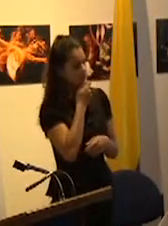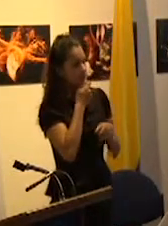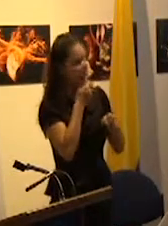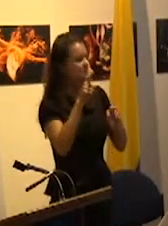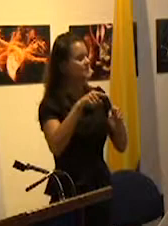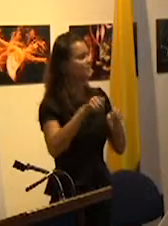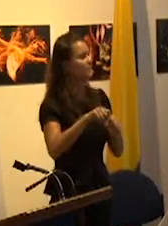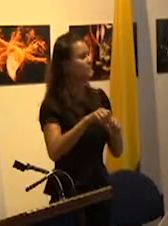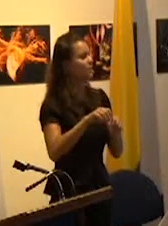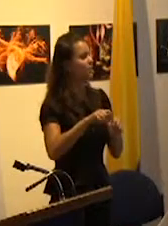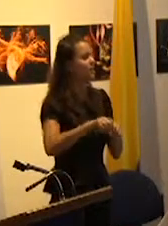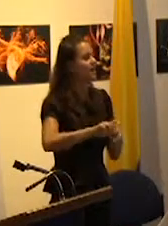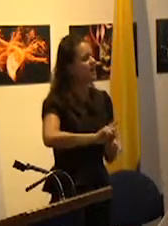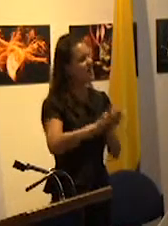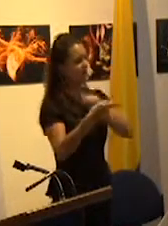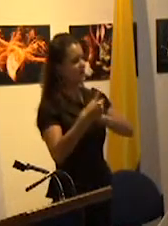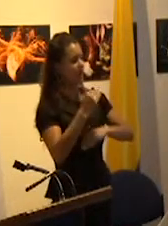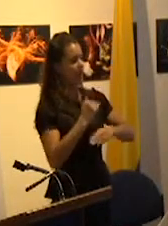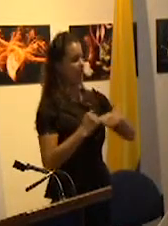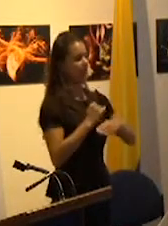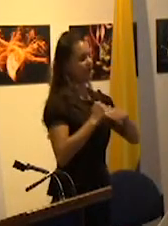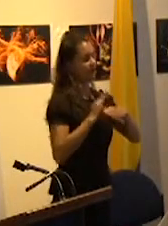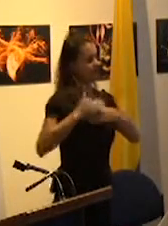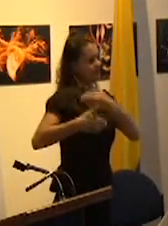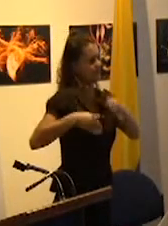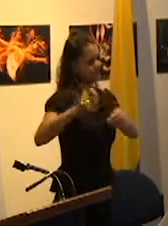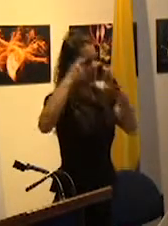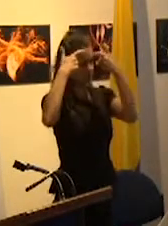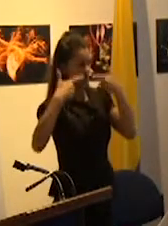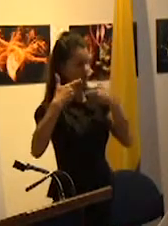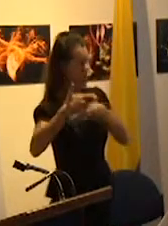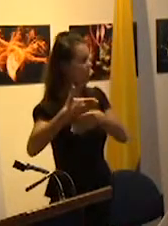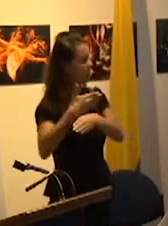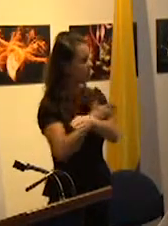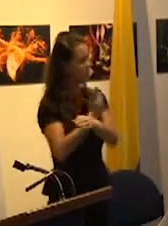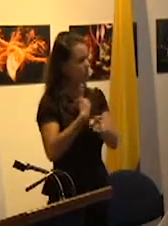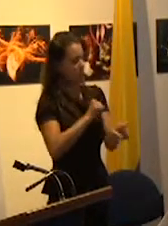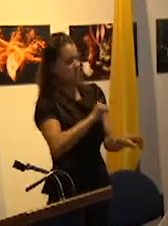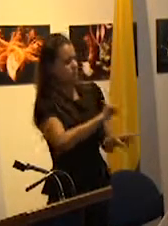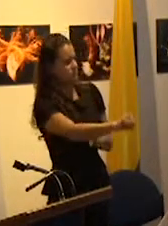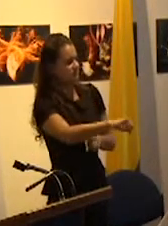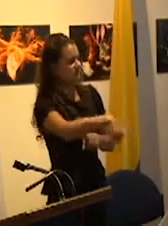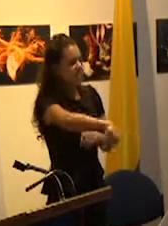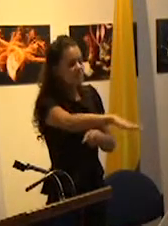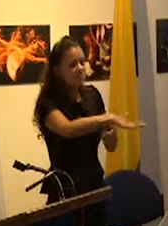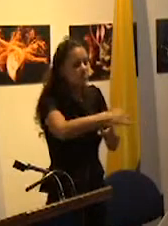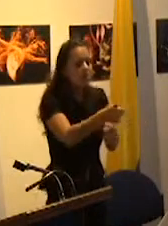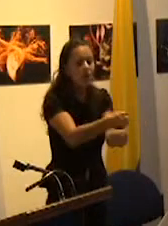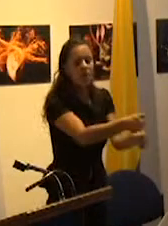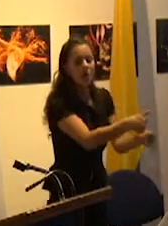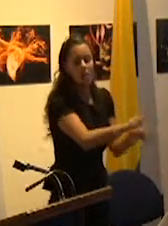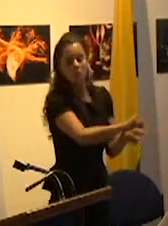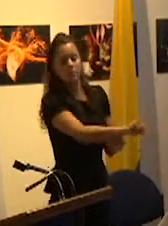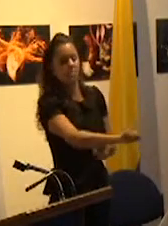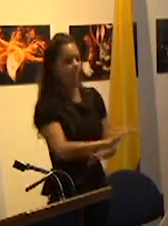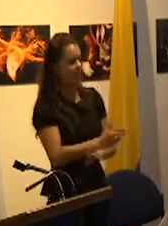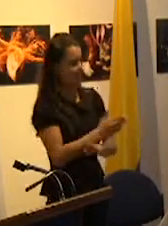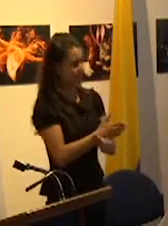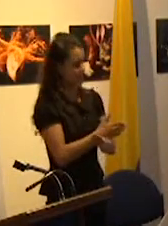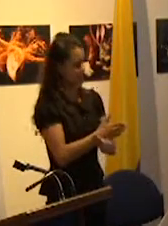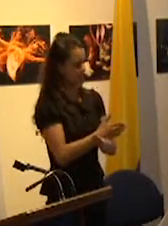rompe con la equidad procedimental del Estado que era indiferente a las variaciones de las situaciones de cada uno